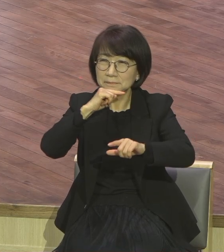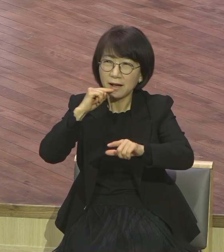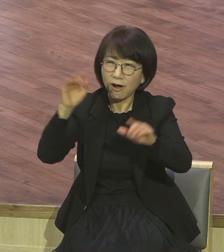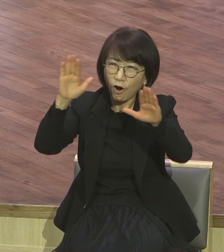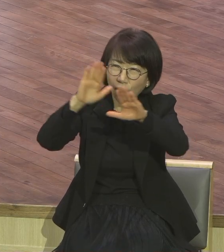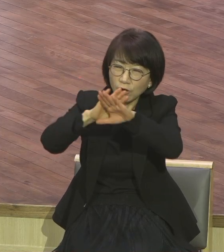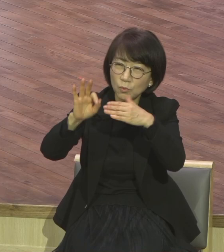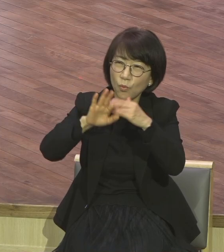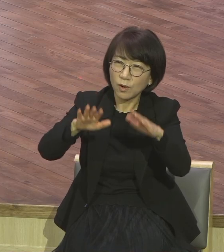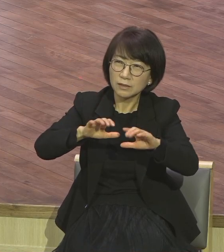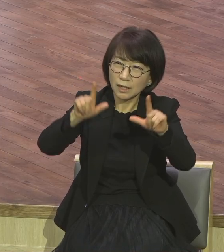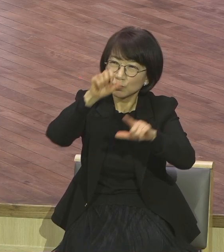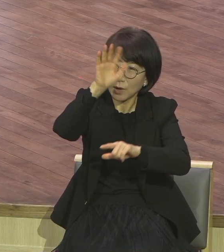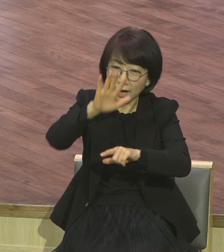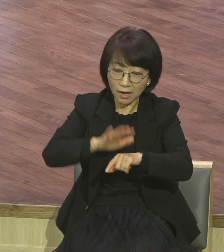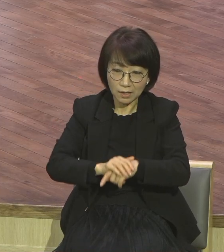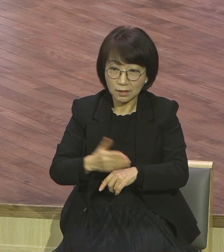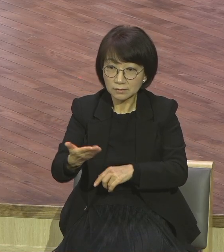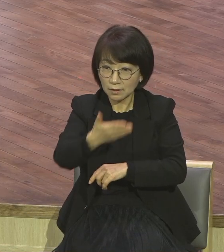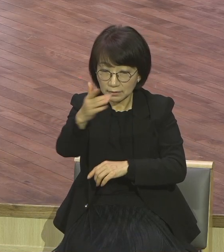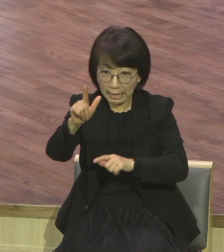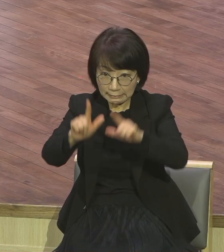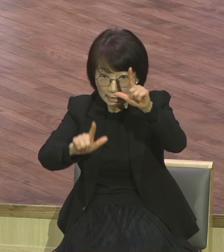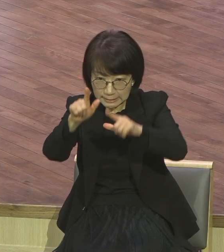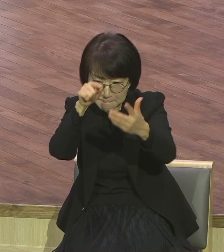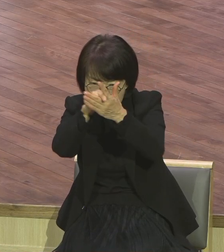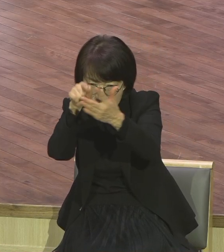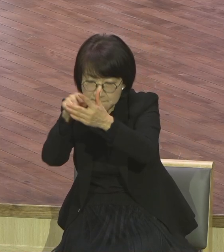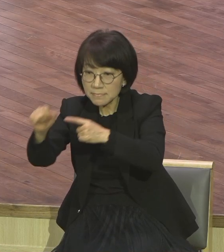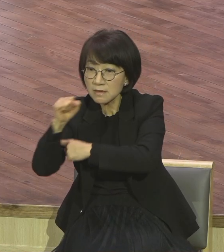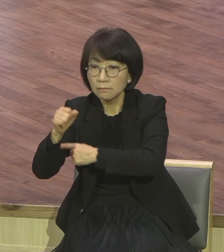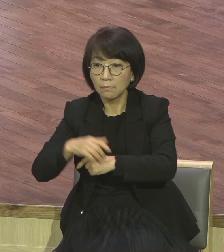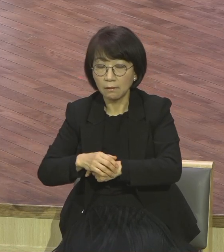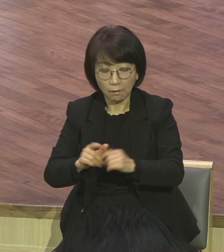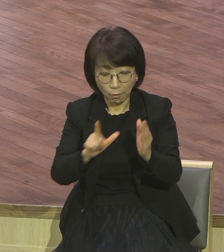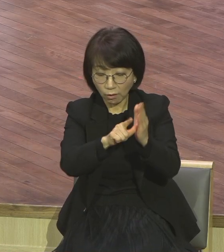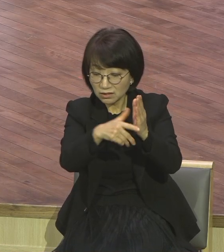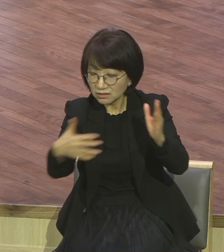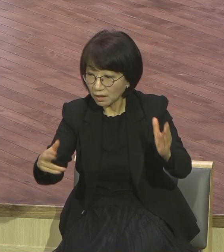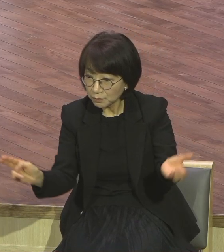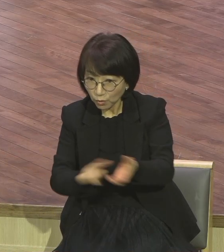너희가 날씨는 분별할 줄 알면서 시대의 표적은 분별할 수 없느냐?